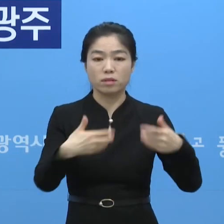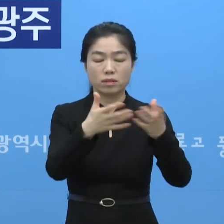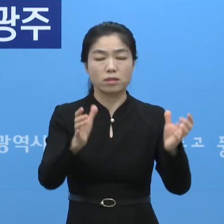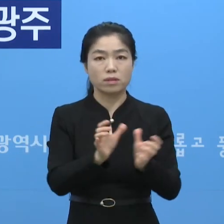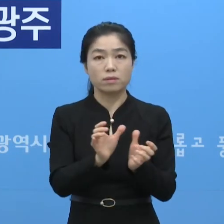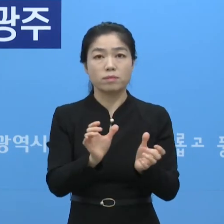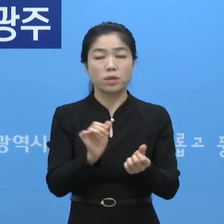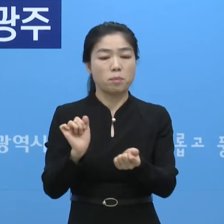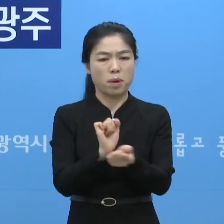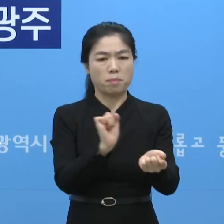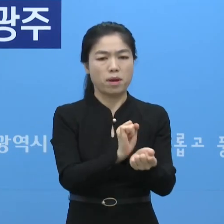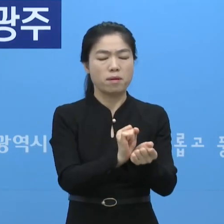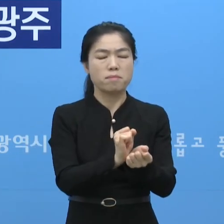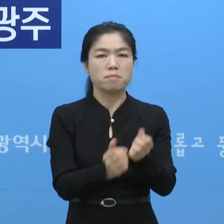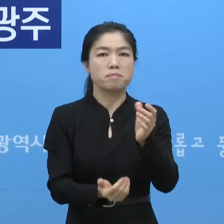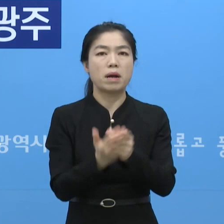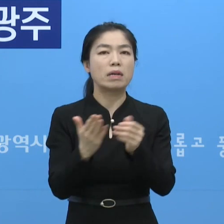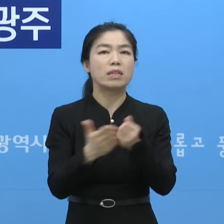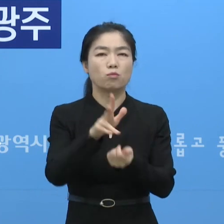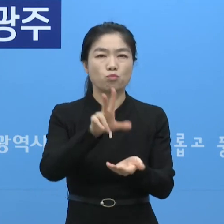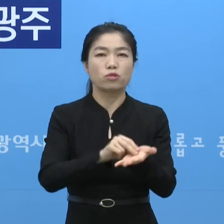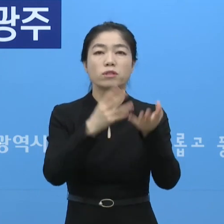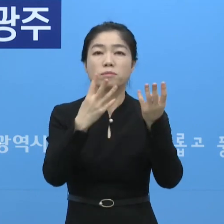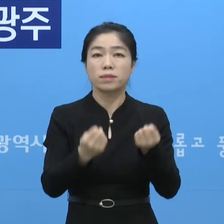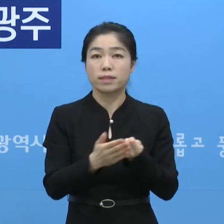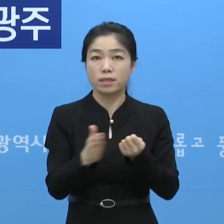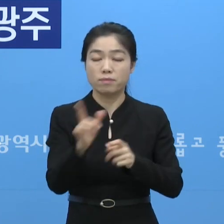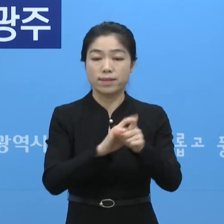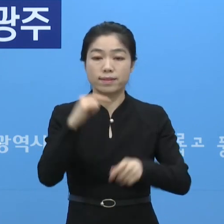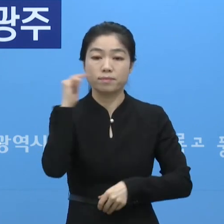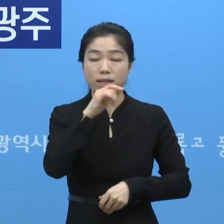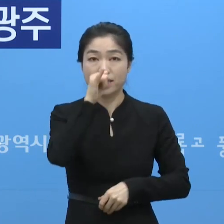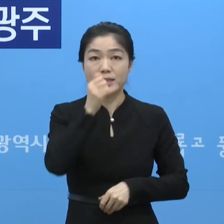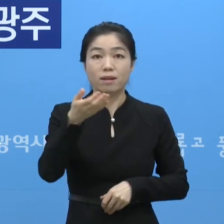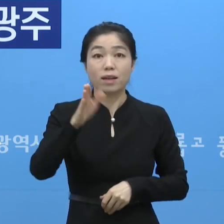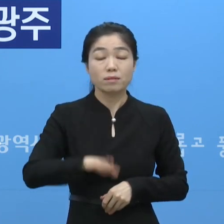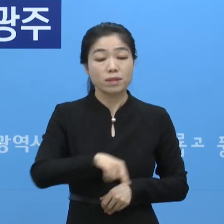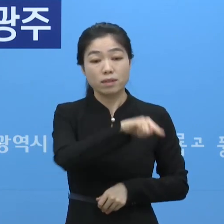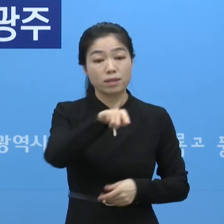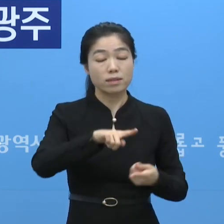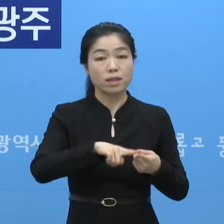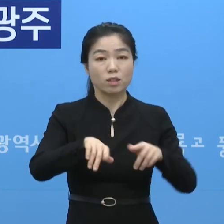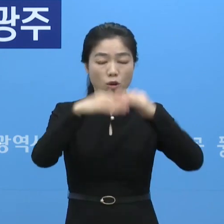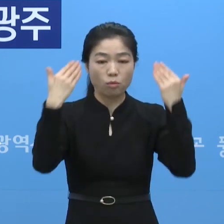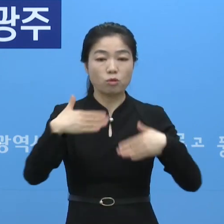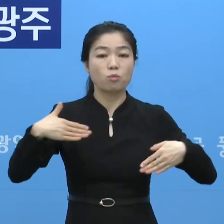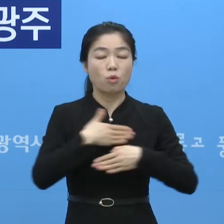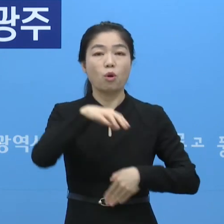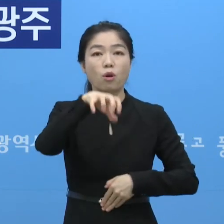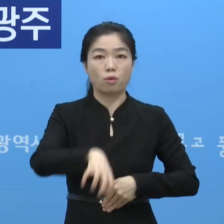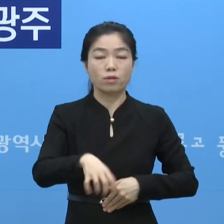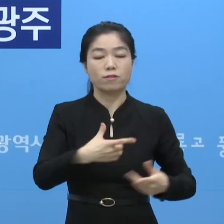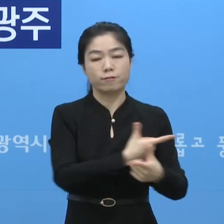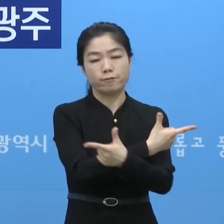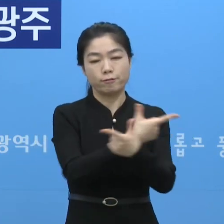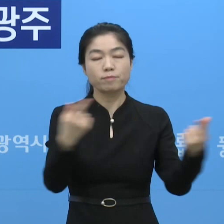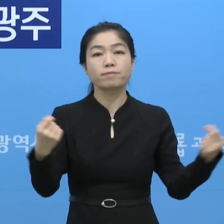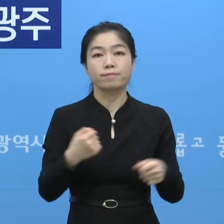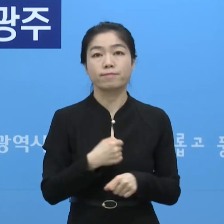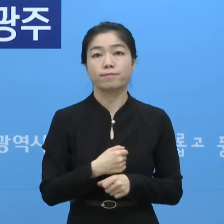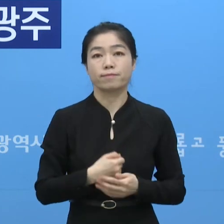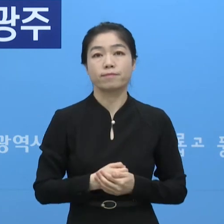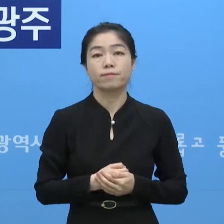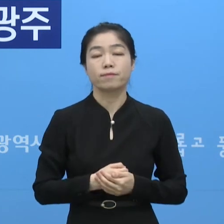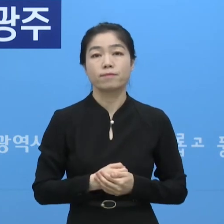집단 발생으로 인한 문제가 있어서 다소 강화하긴 했는데요. 이 부분을 모든 목욕장업에 다 공의 적용을 합니다.